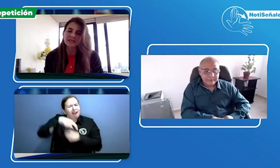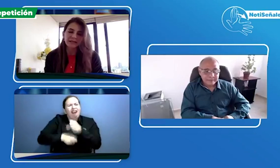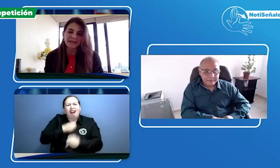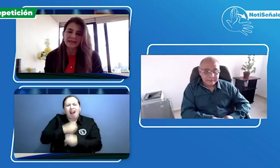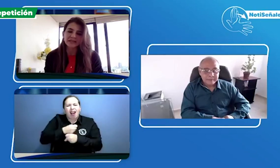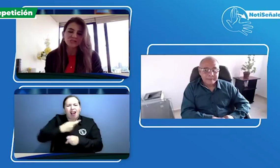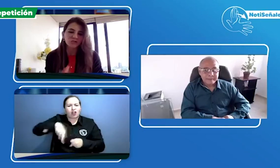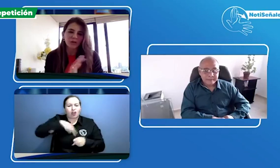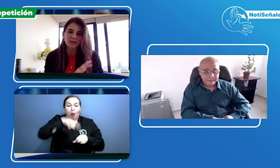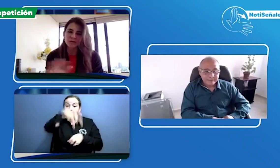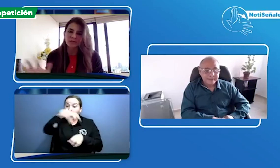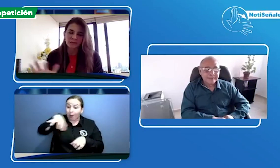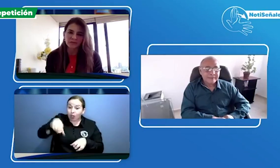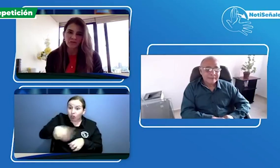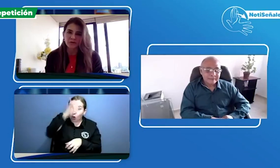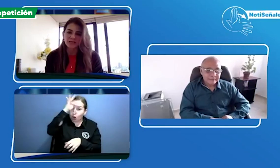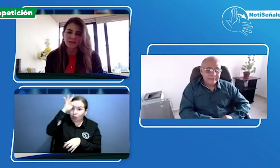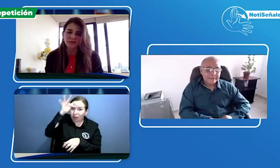clínicas todas con nuestra plataforma servir